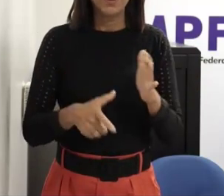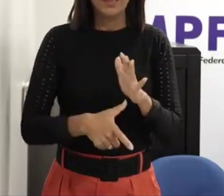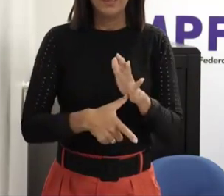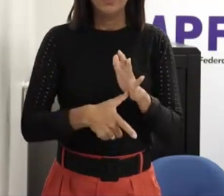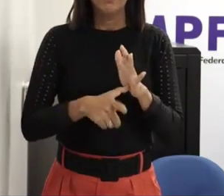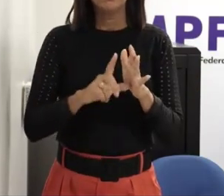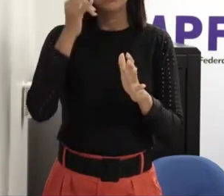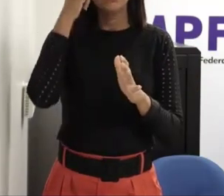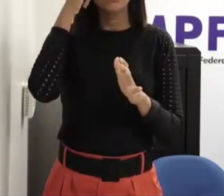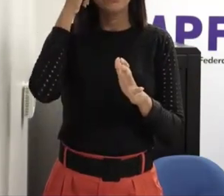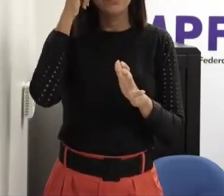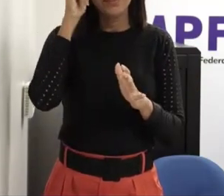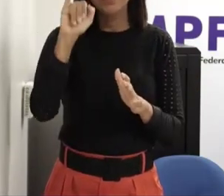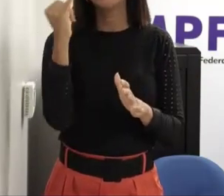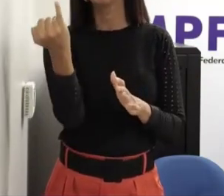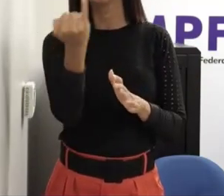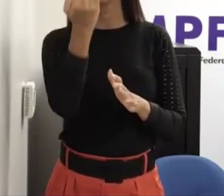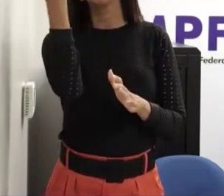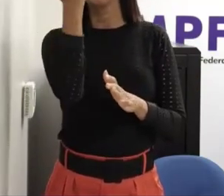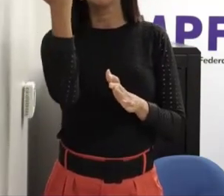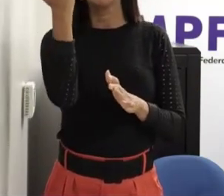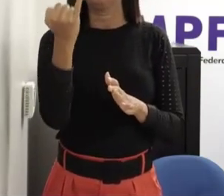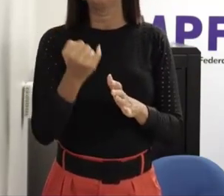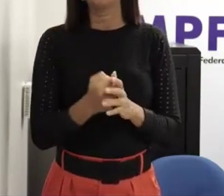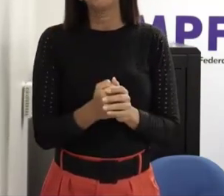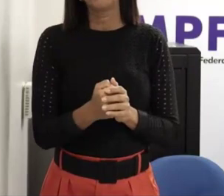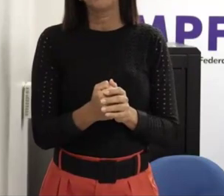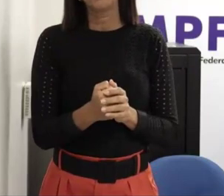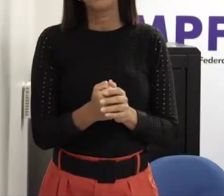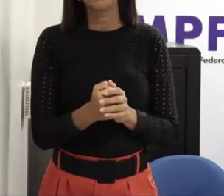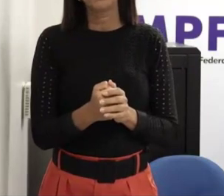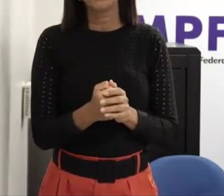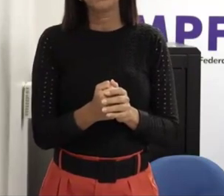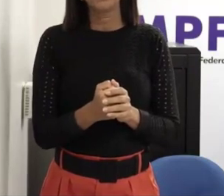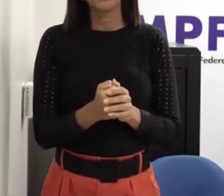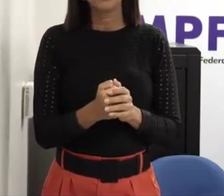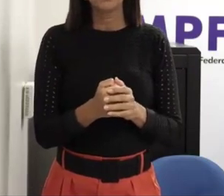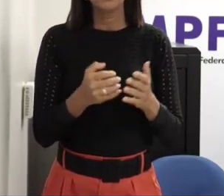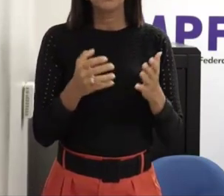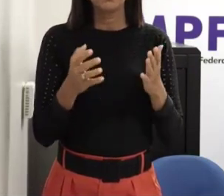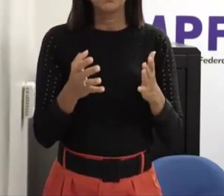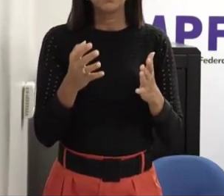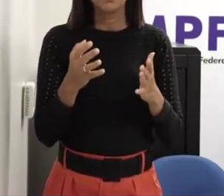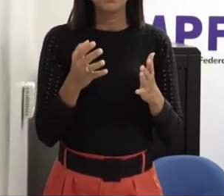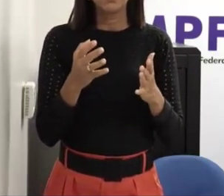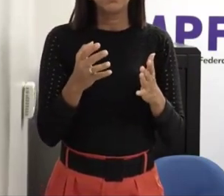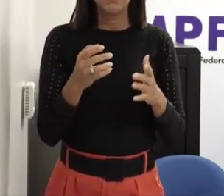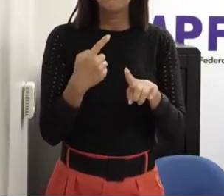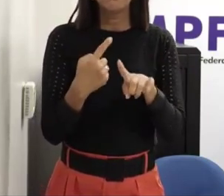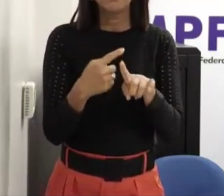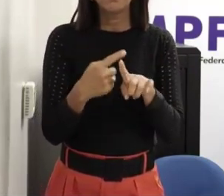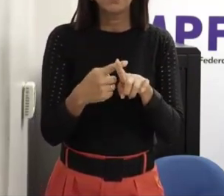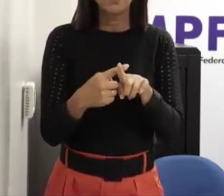sempre a prevenção é algo muito importante para que a gente diminua o adoecimento das pessoas né